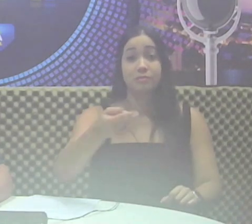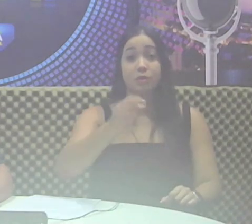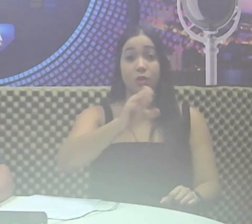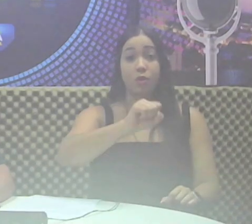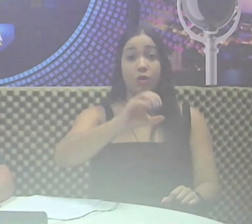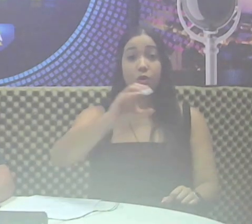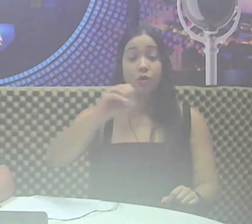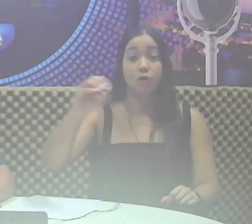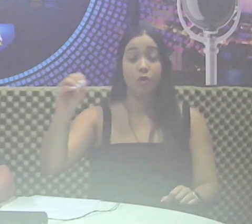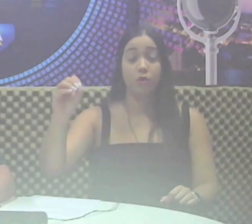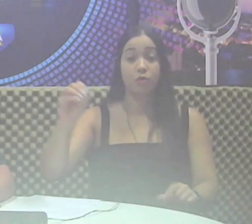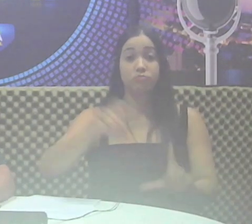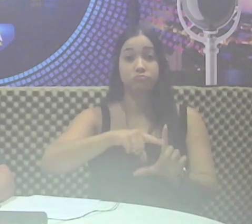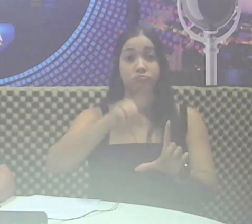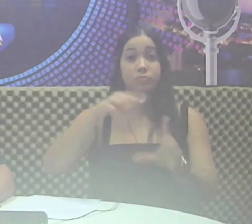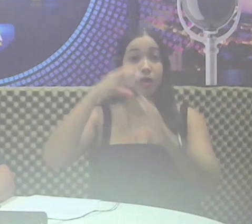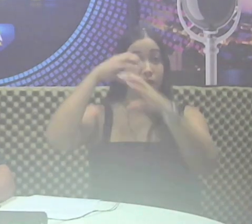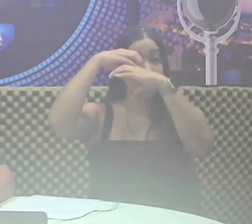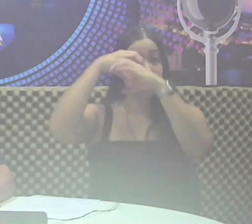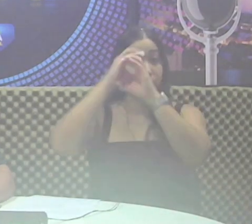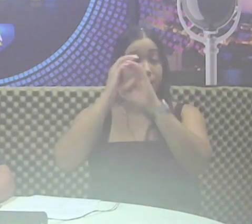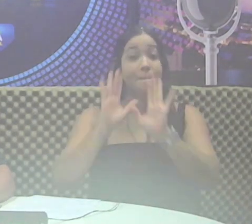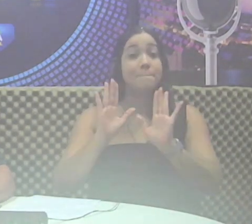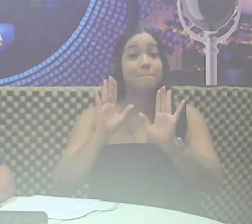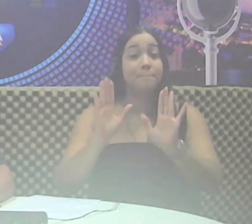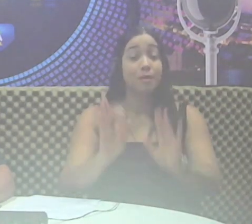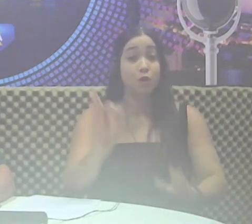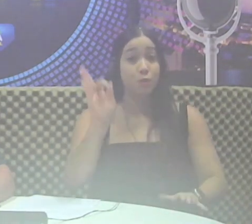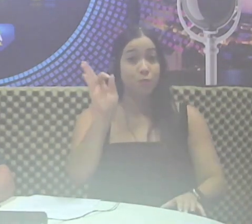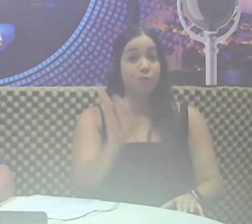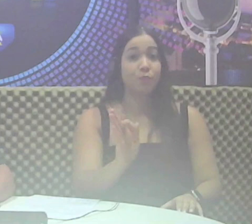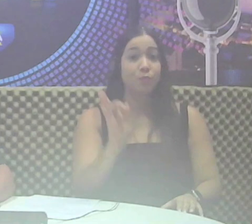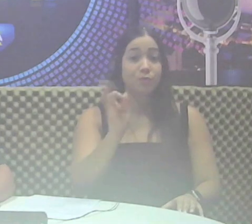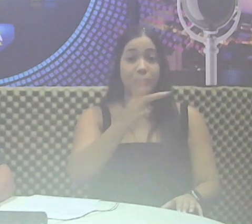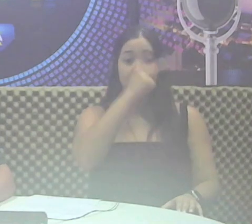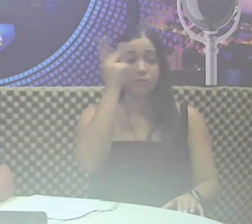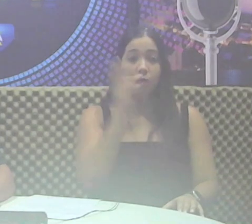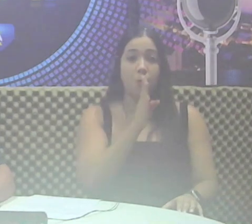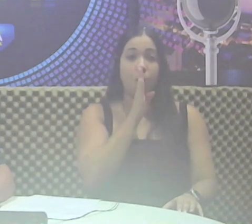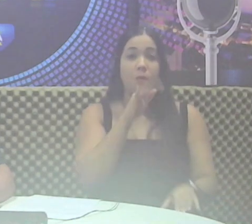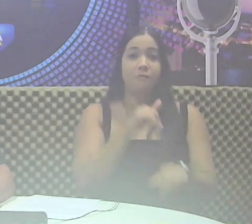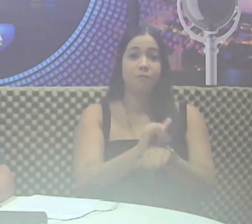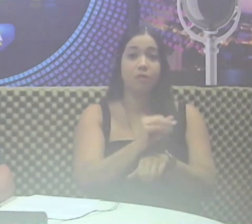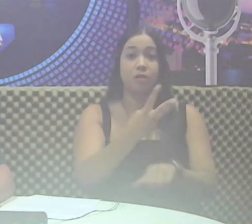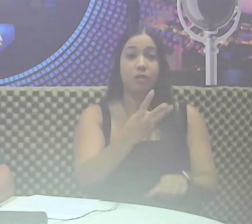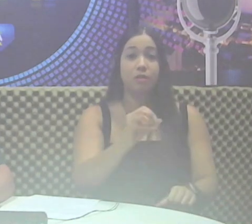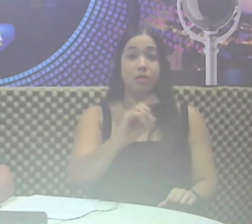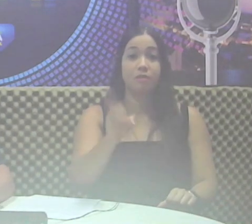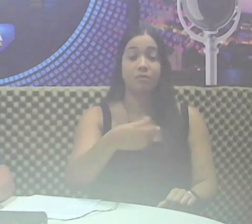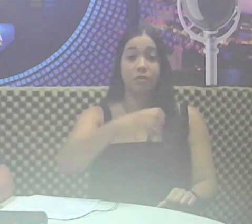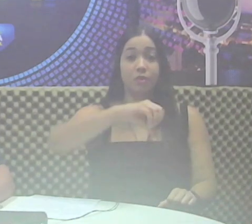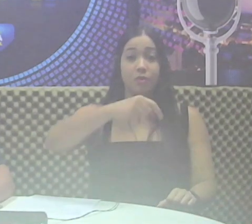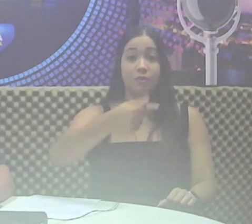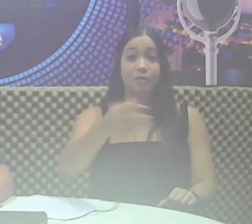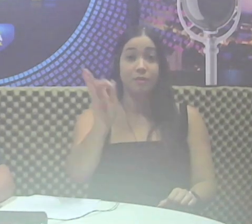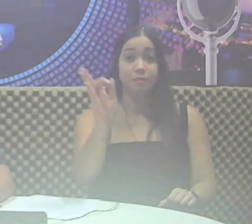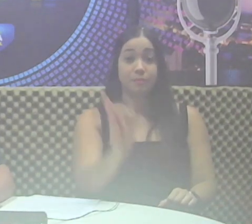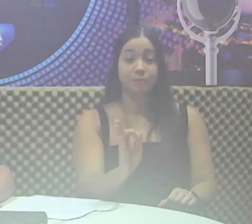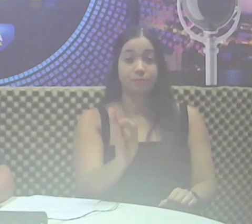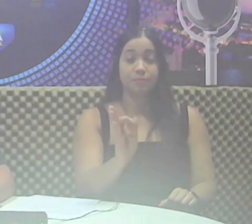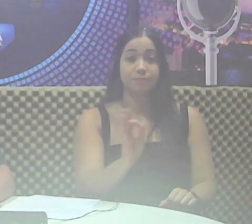procedimentos. No entanto, a taxa de absenteísmo foi de 30,97%.